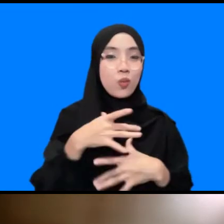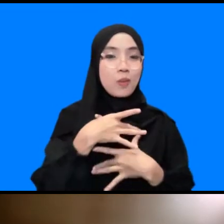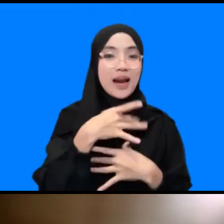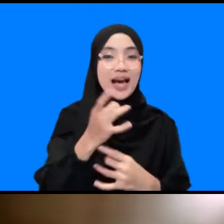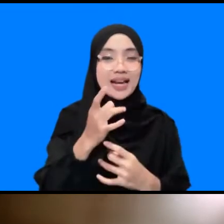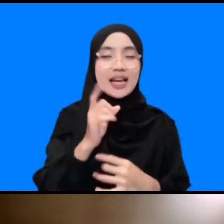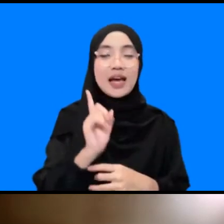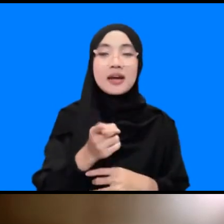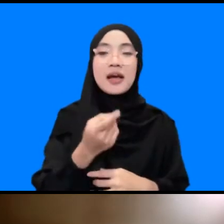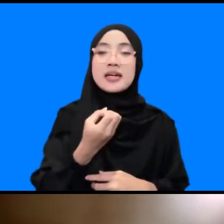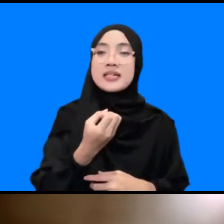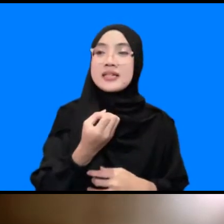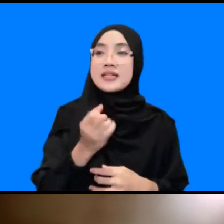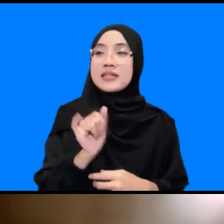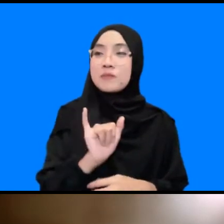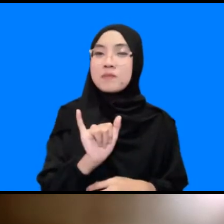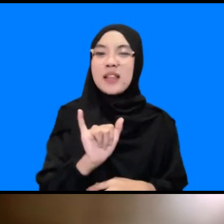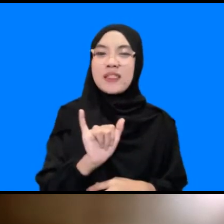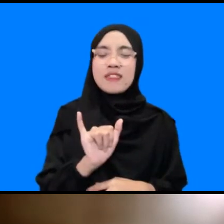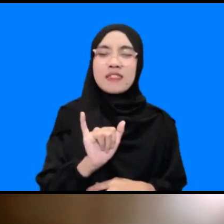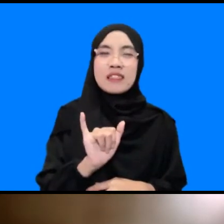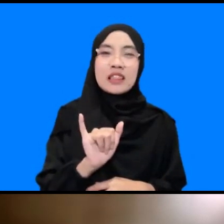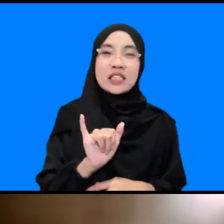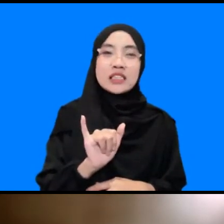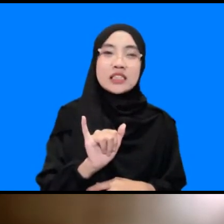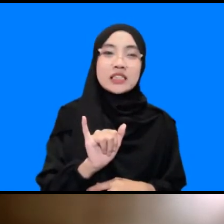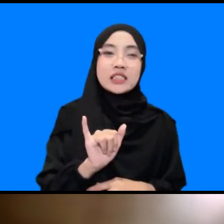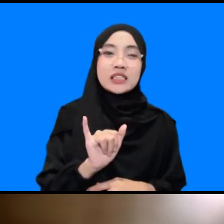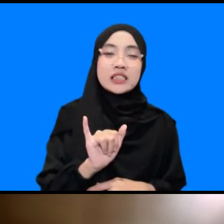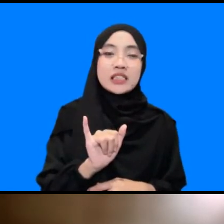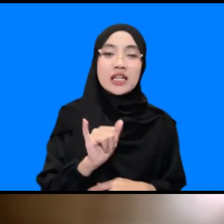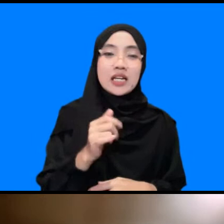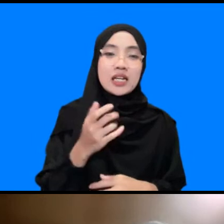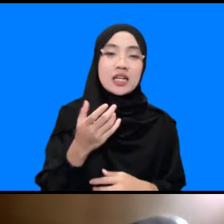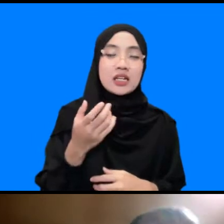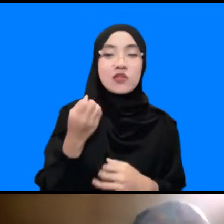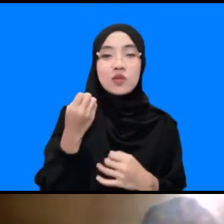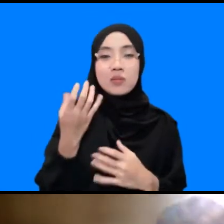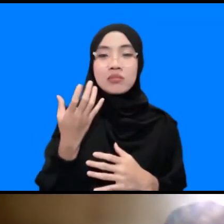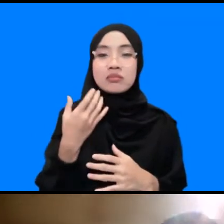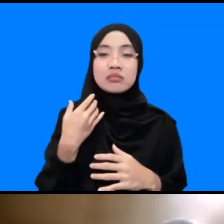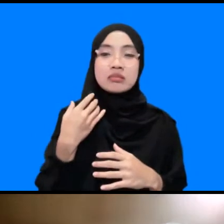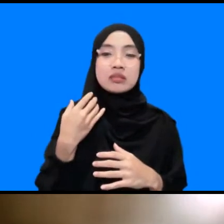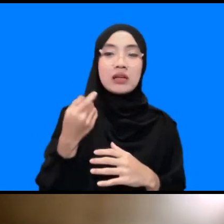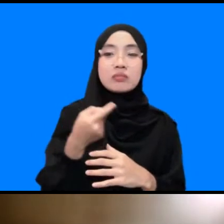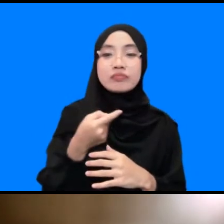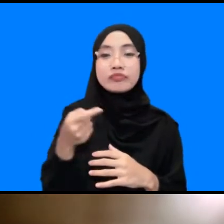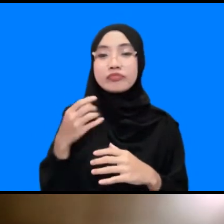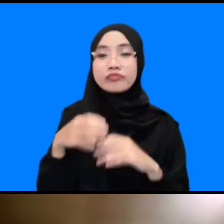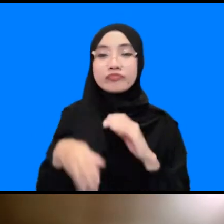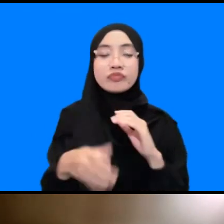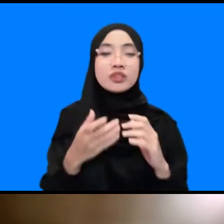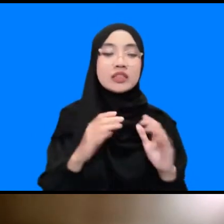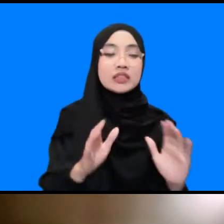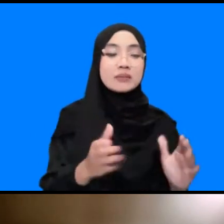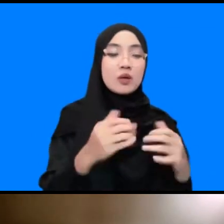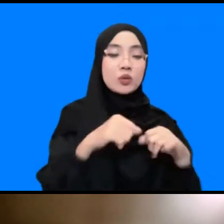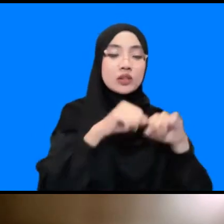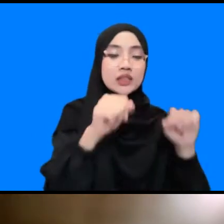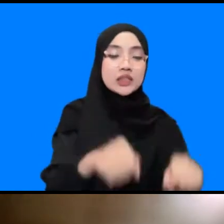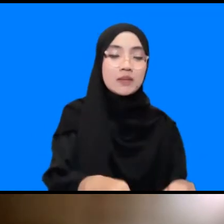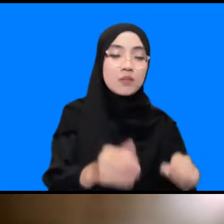semacam apa ya semacam misleading antara bagaimana kemudian sistem kita bangun kemudian juga